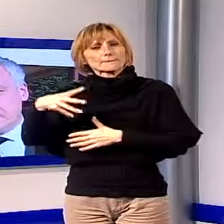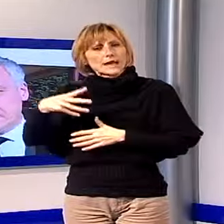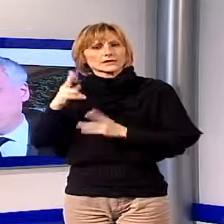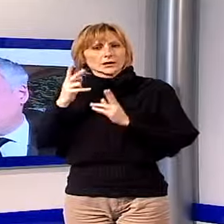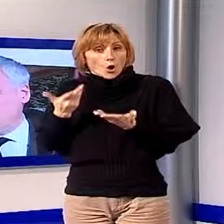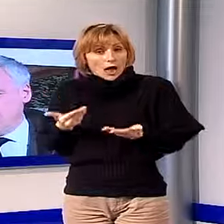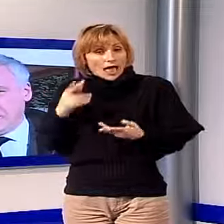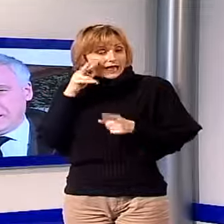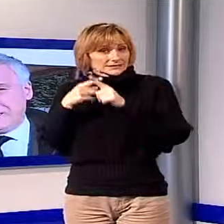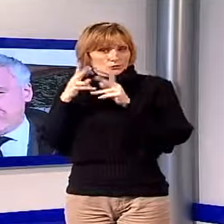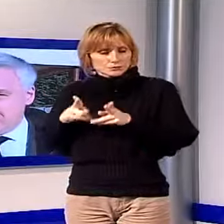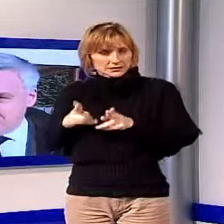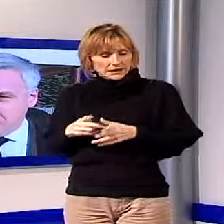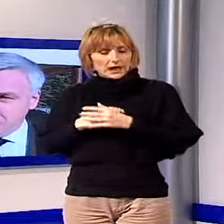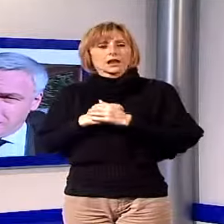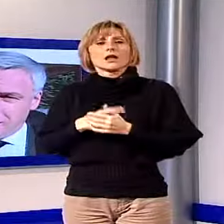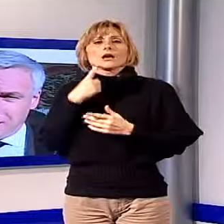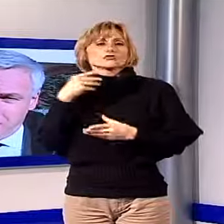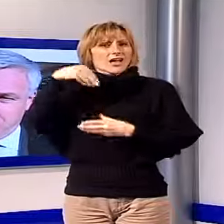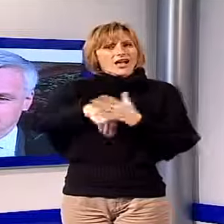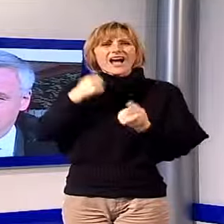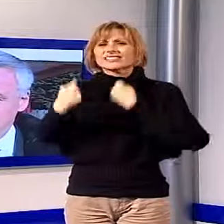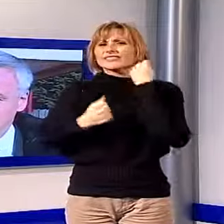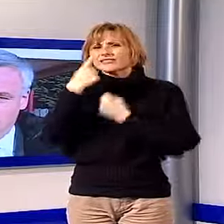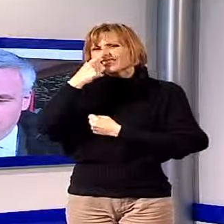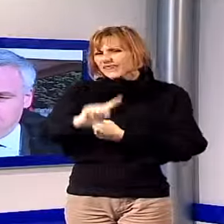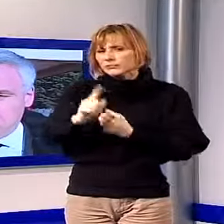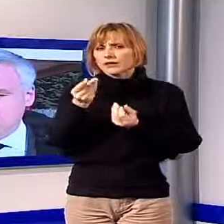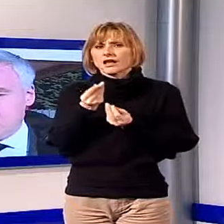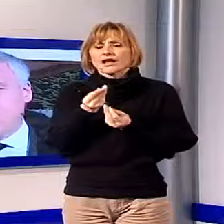di tutte le attività tipiche della sanità territoriale.